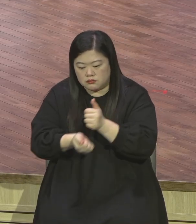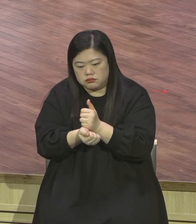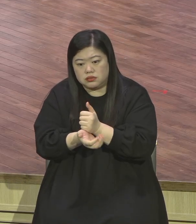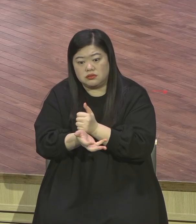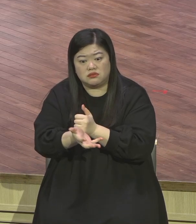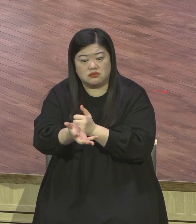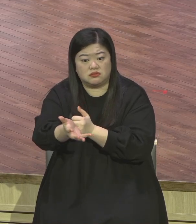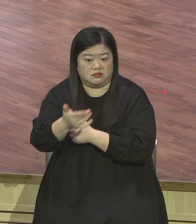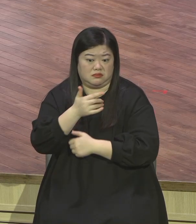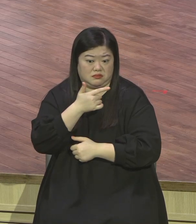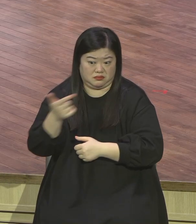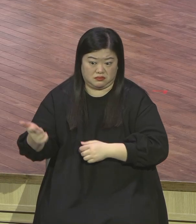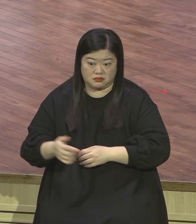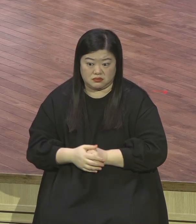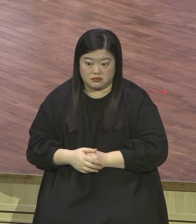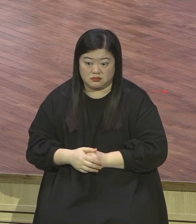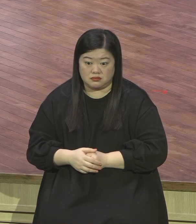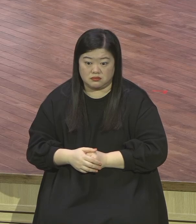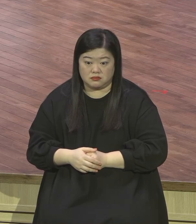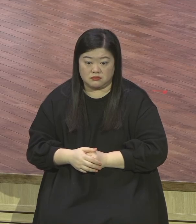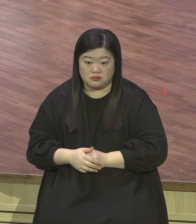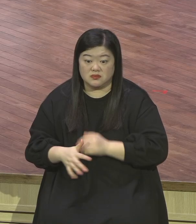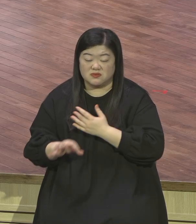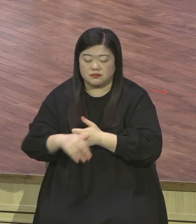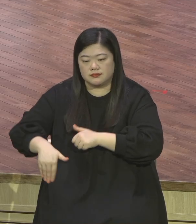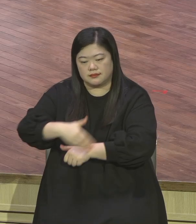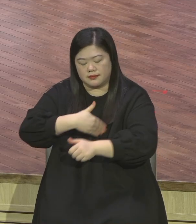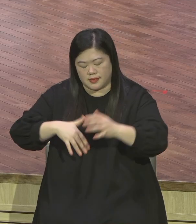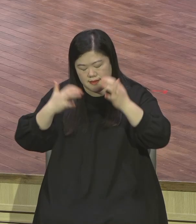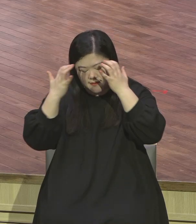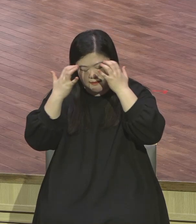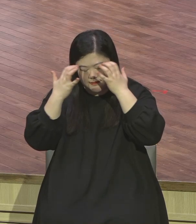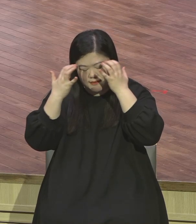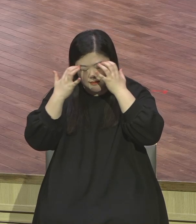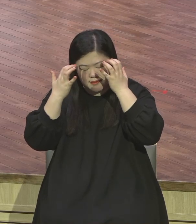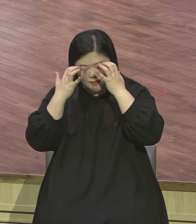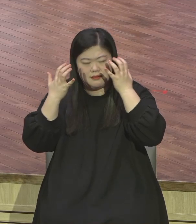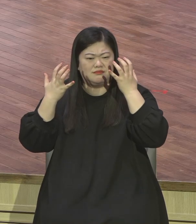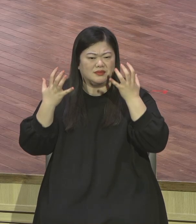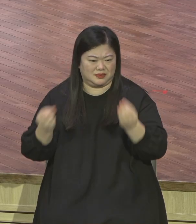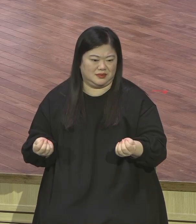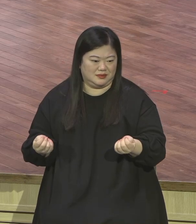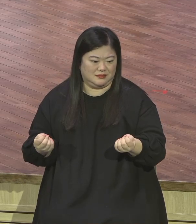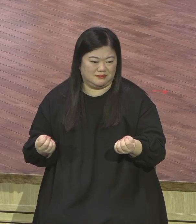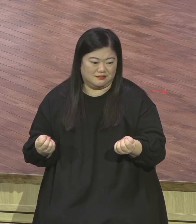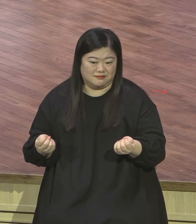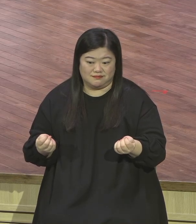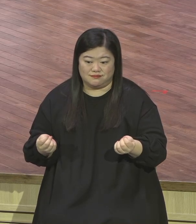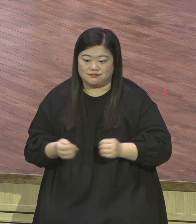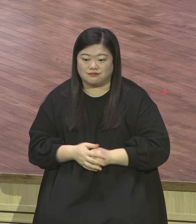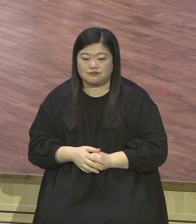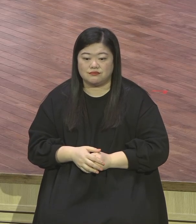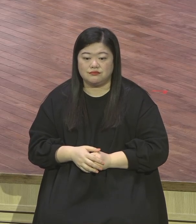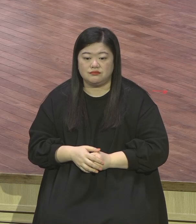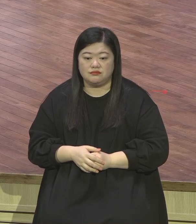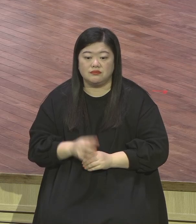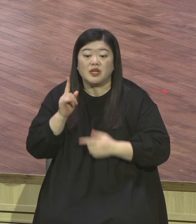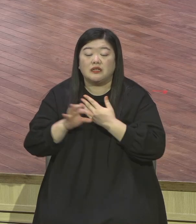그럼 어떻게 각종 재앙이 계속 어려워지요 그대로 나오죠 뭐요 본문 15절